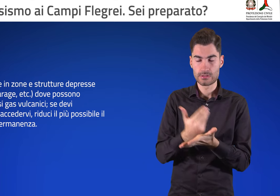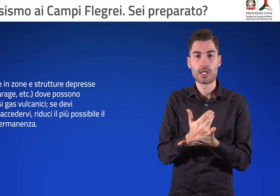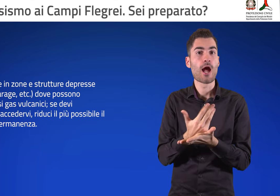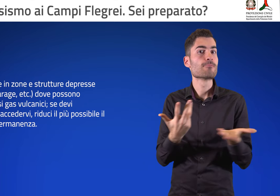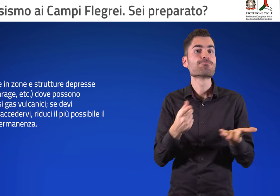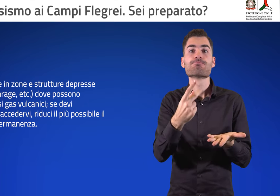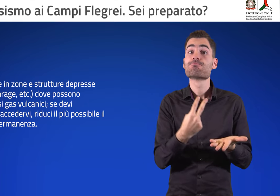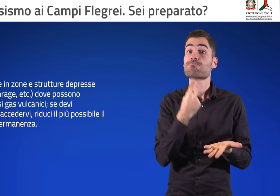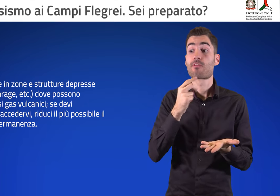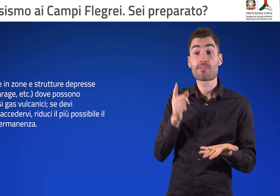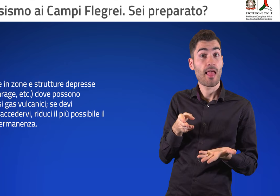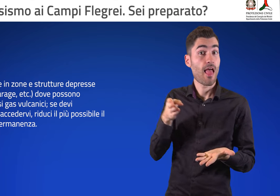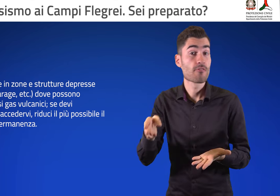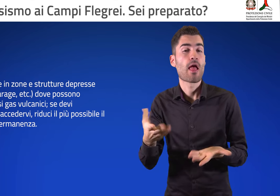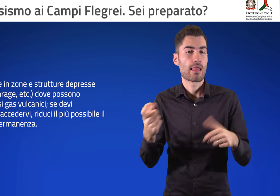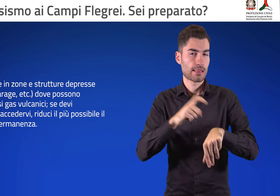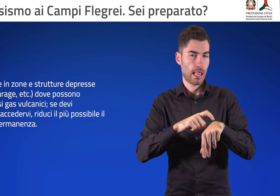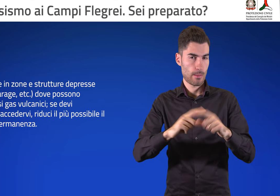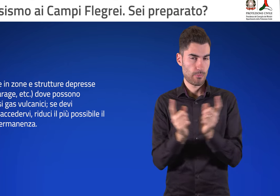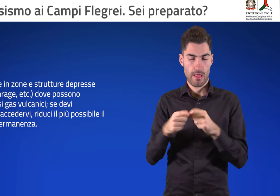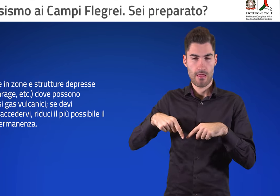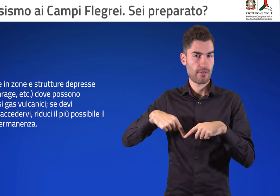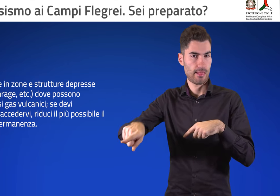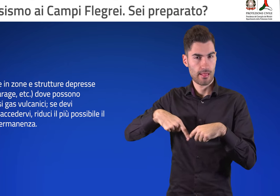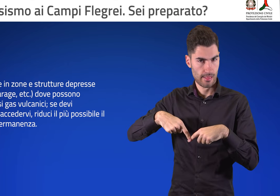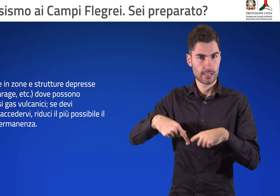riduci il più possibile il tempo di permanenza.